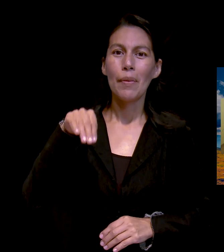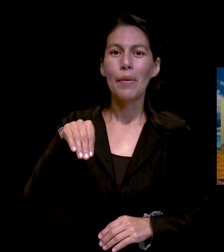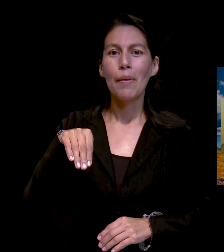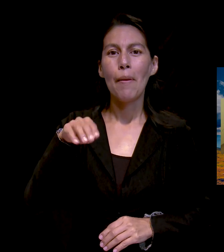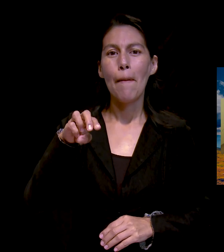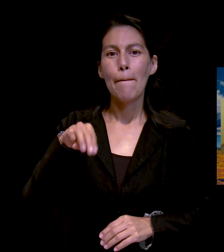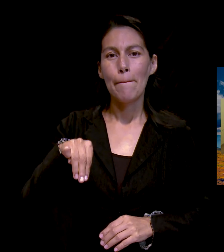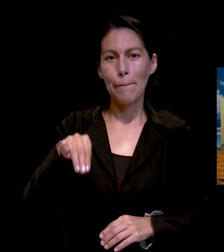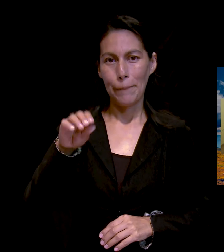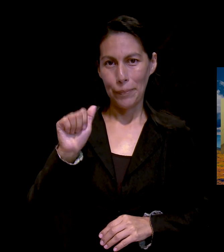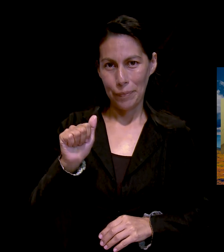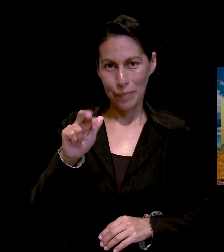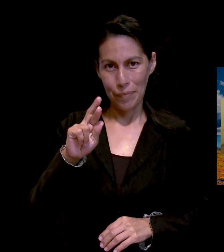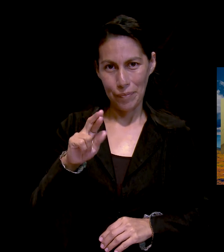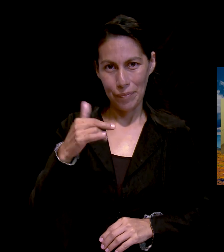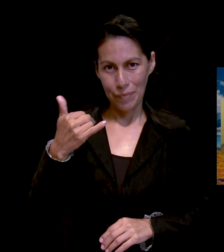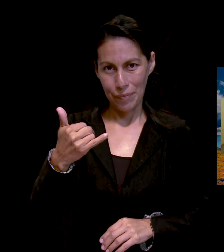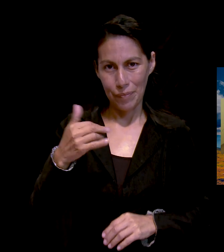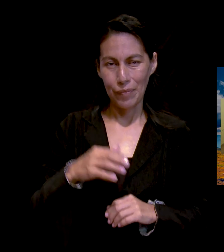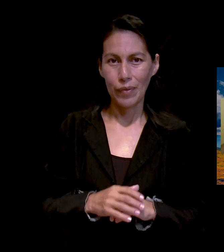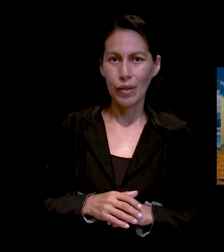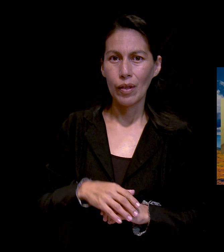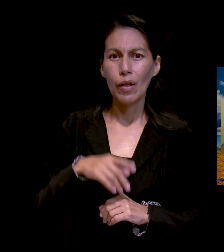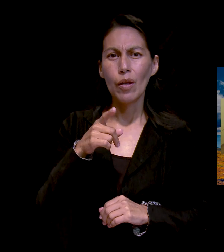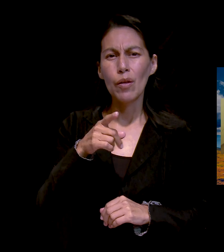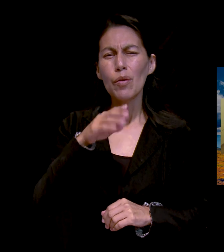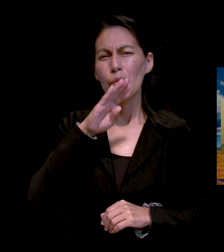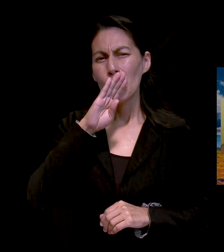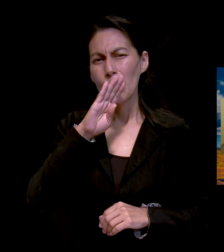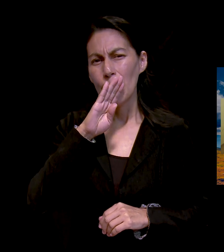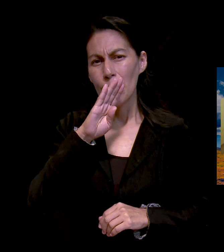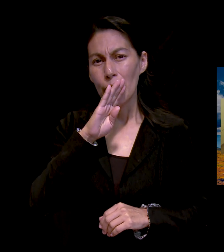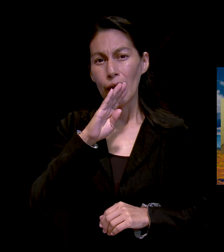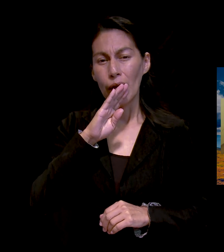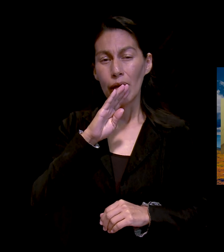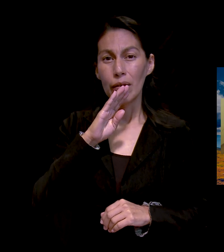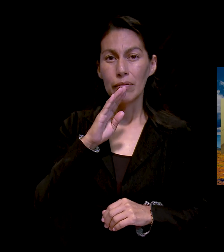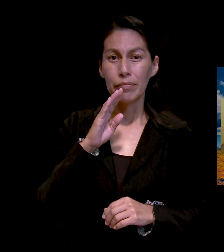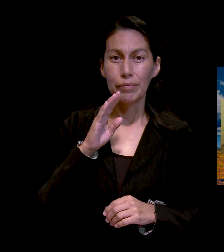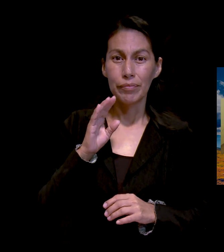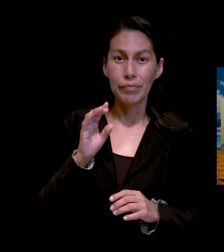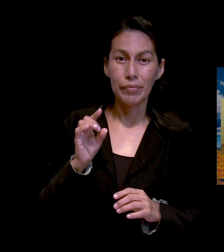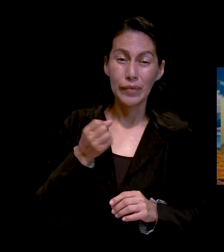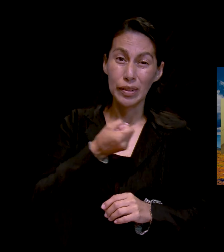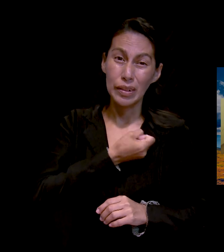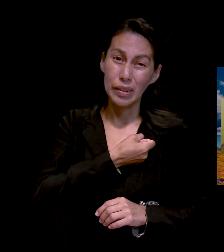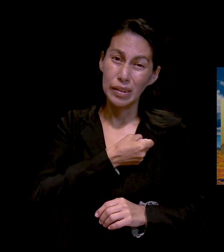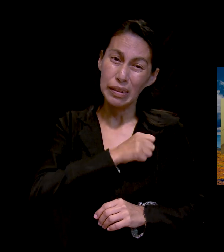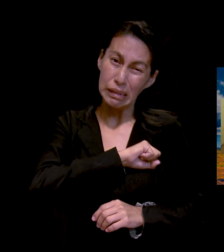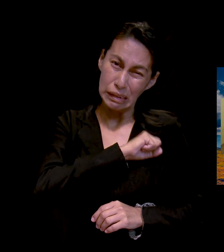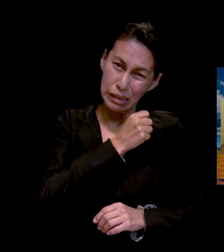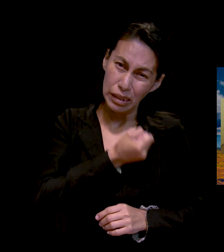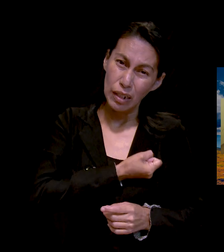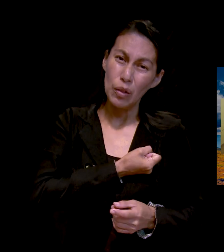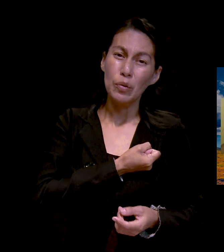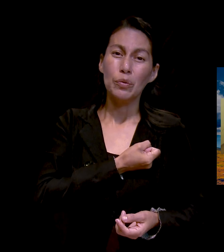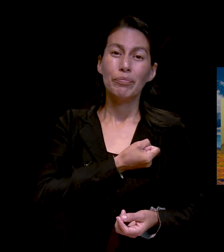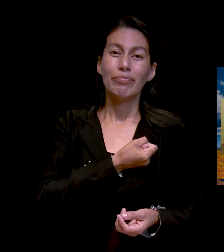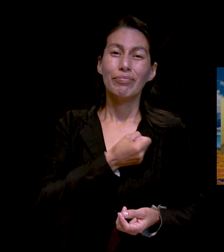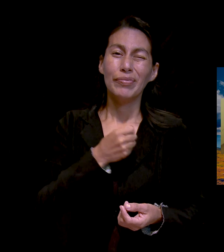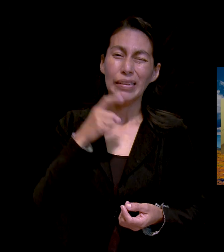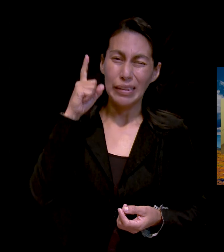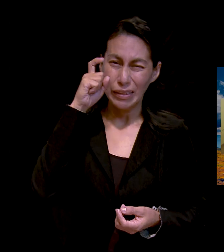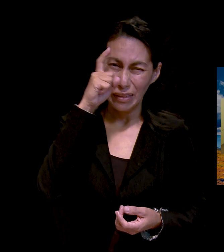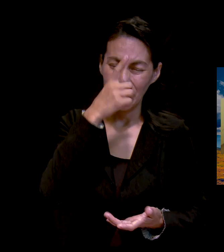precisamente tu mamá pasó por una tremenda situación de salud que